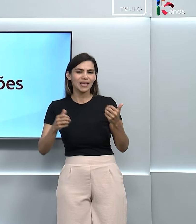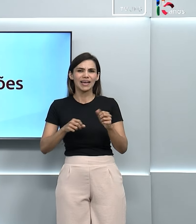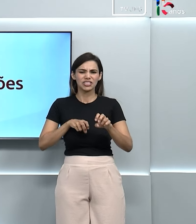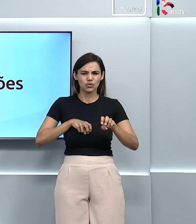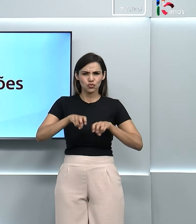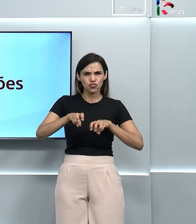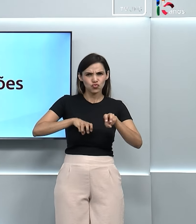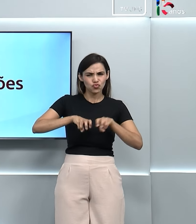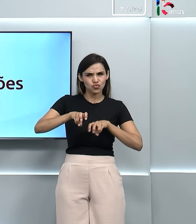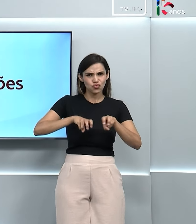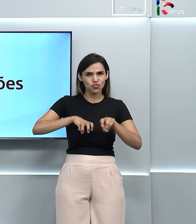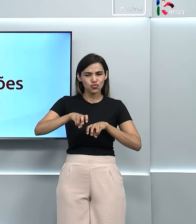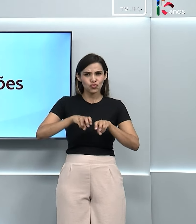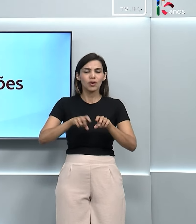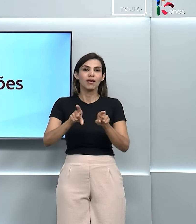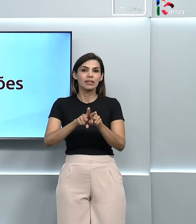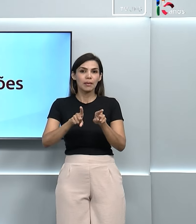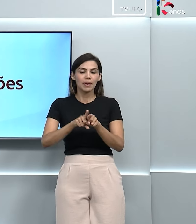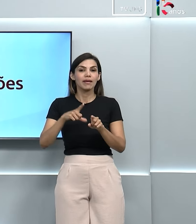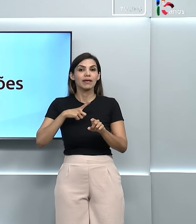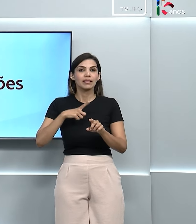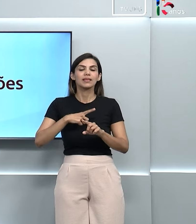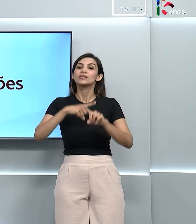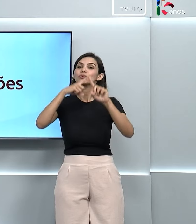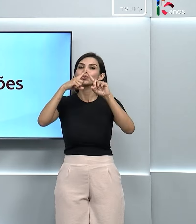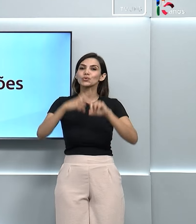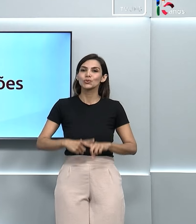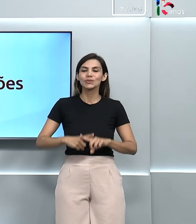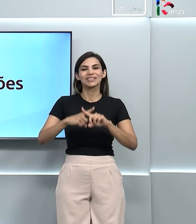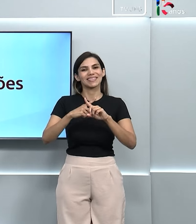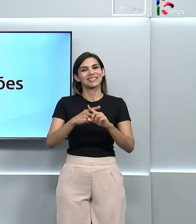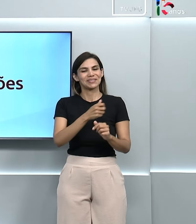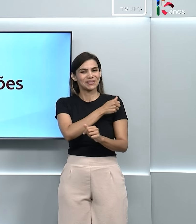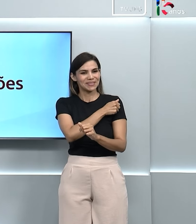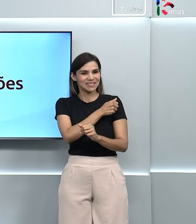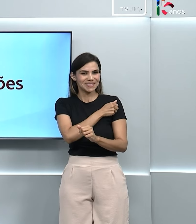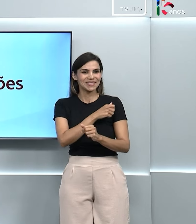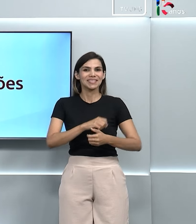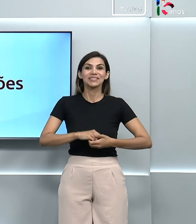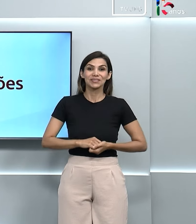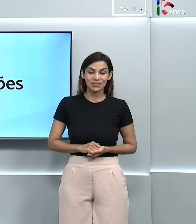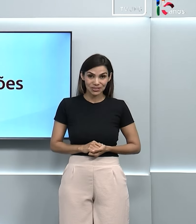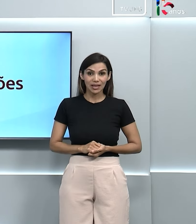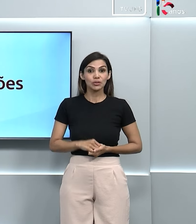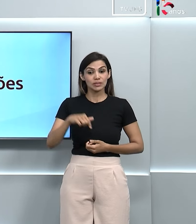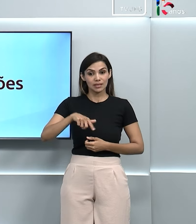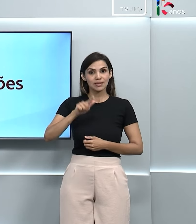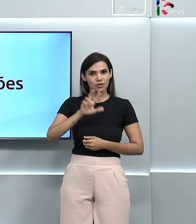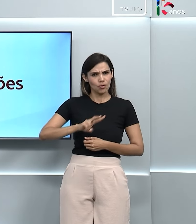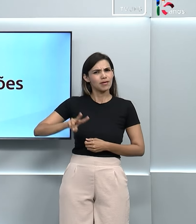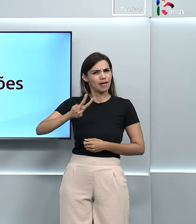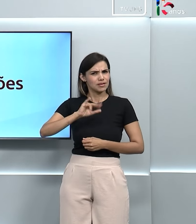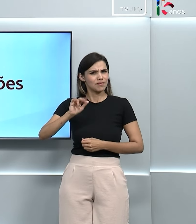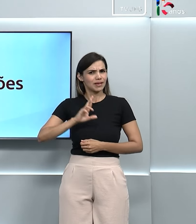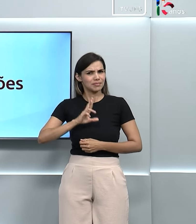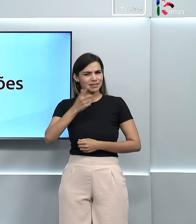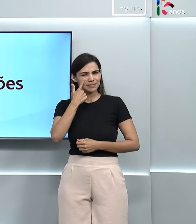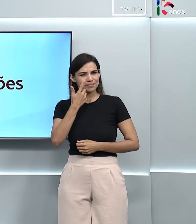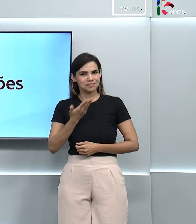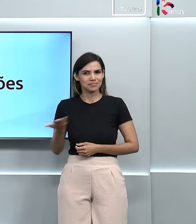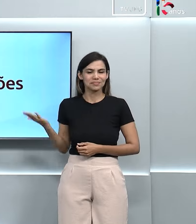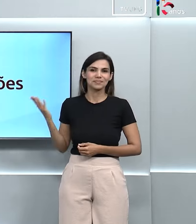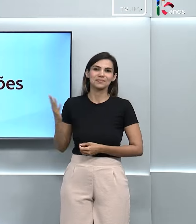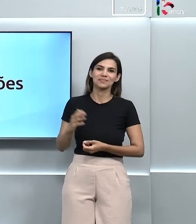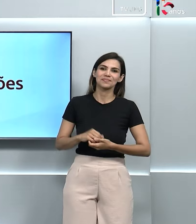também de um torneio de estudantes em que Goiás vai representar muito bem, viu? Acompanhe agora.